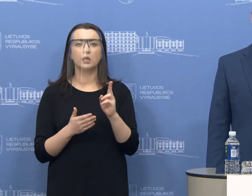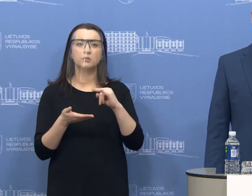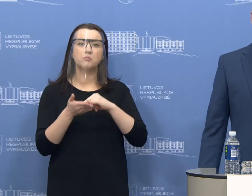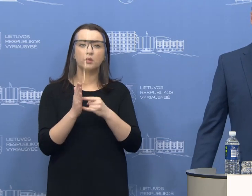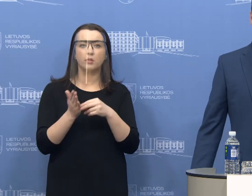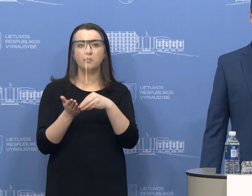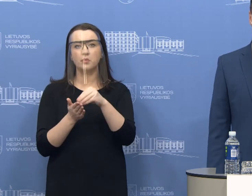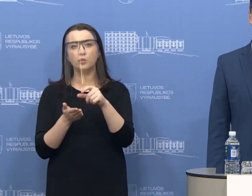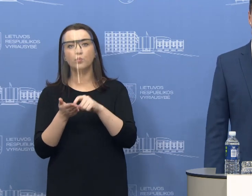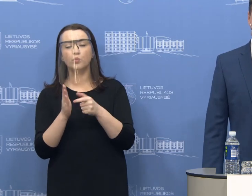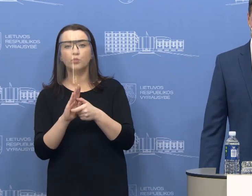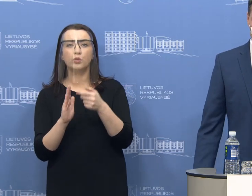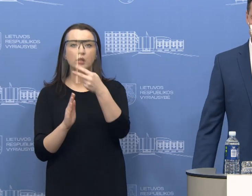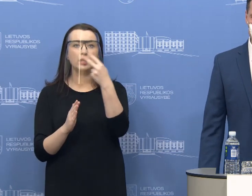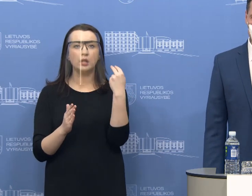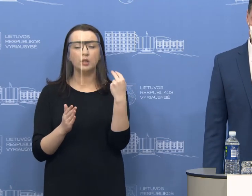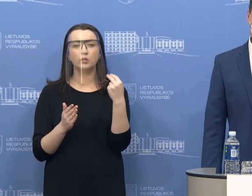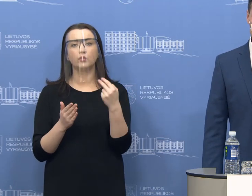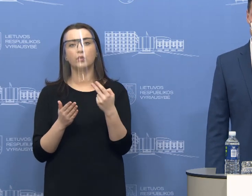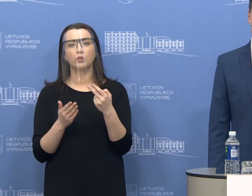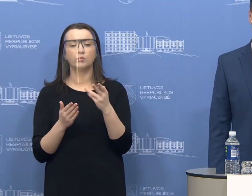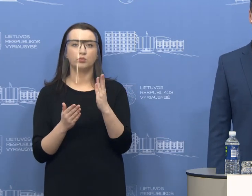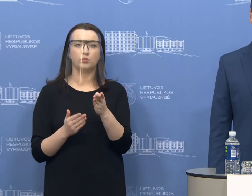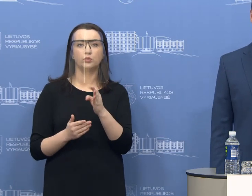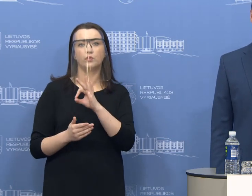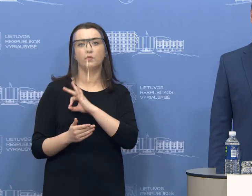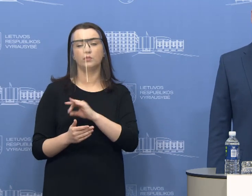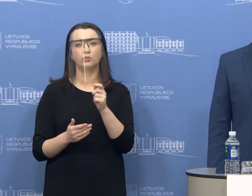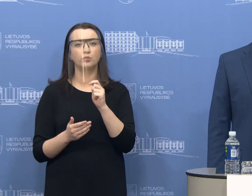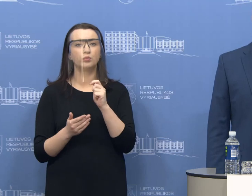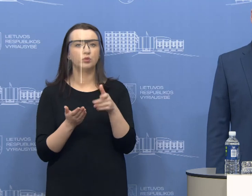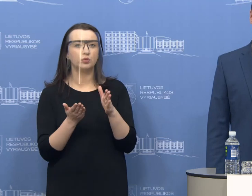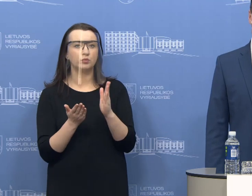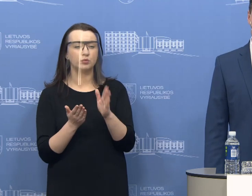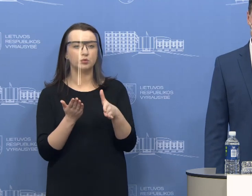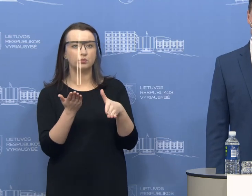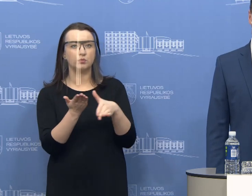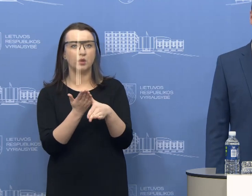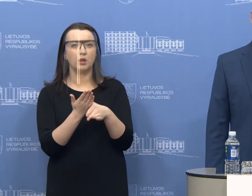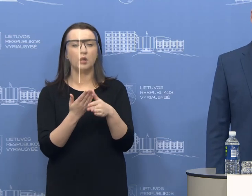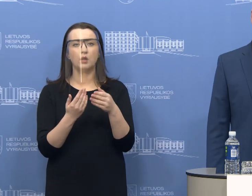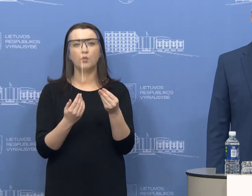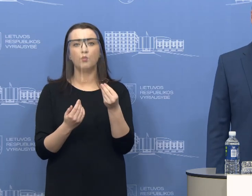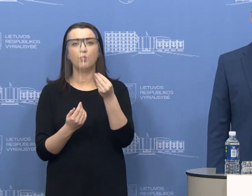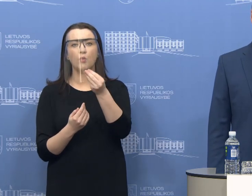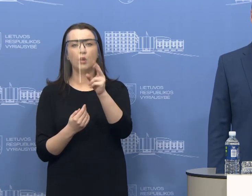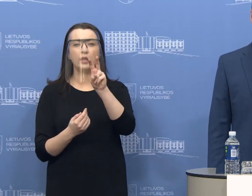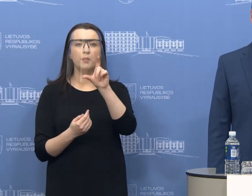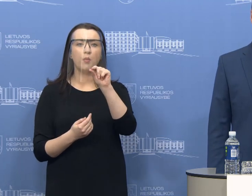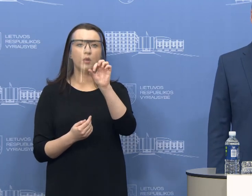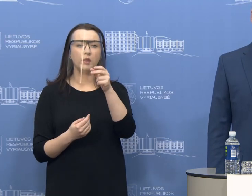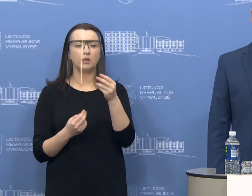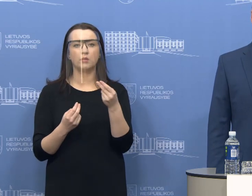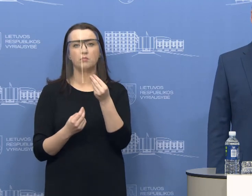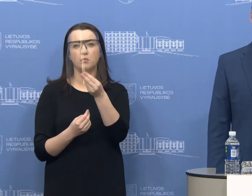būstą, kursis Lietuvoje, kur šeimas jums bus, na, šiek tiek lengvesnė našta ir nereikės mokėti už hipotekos sandurių.